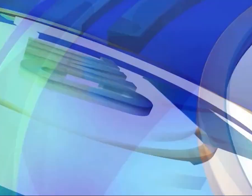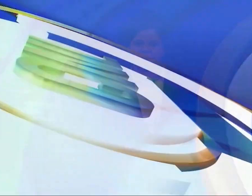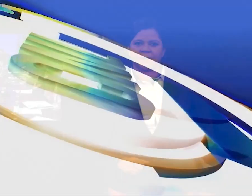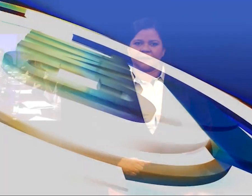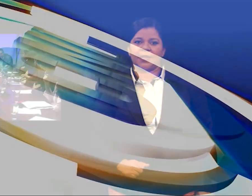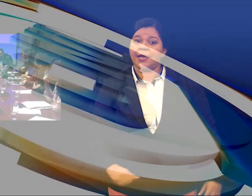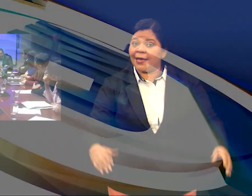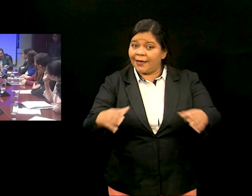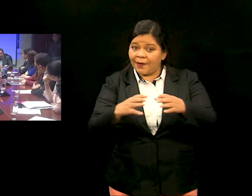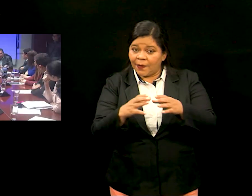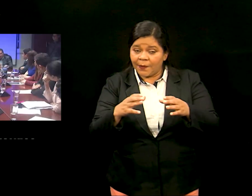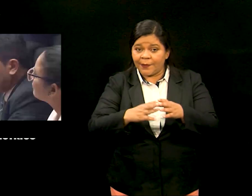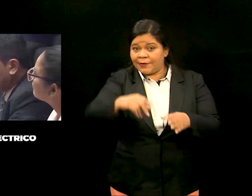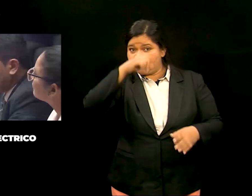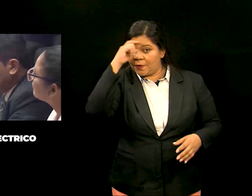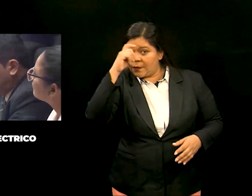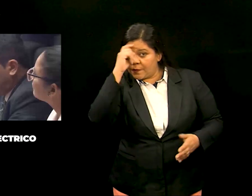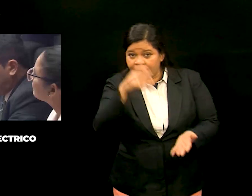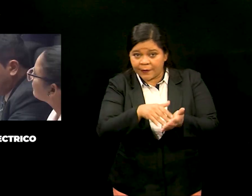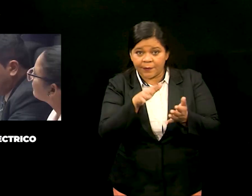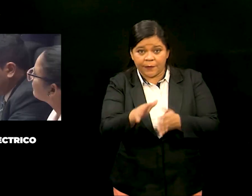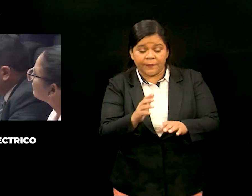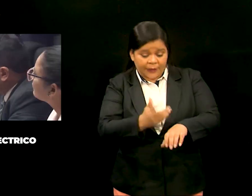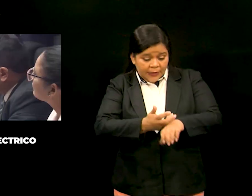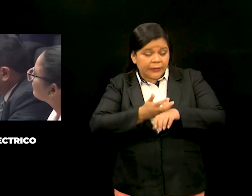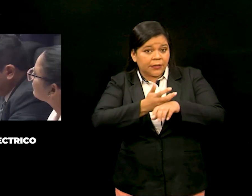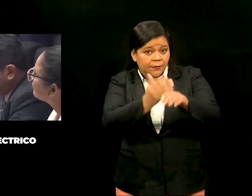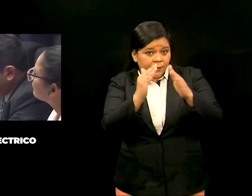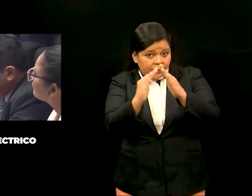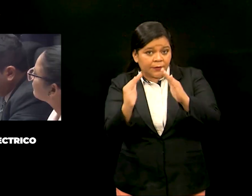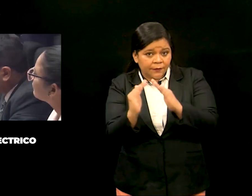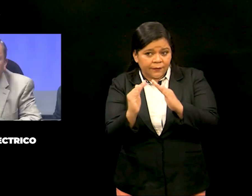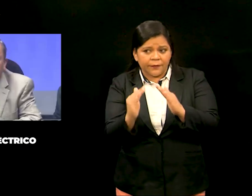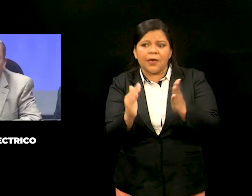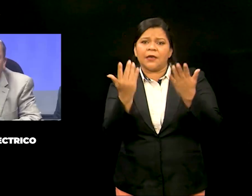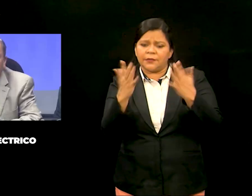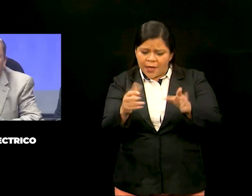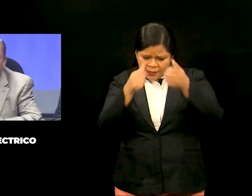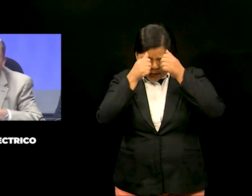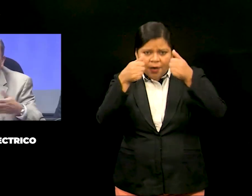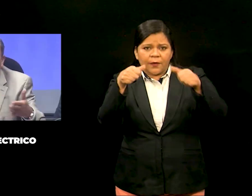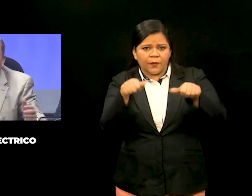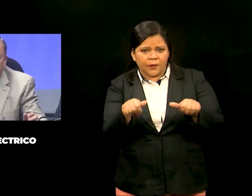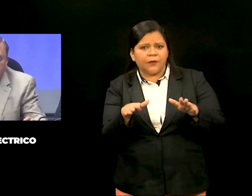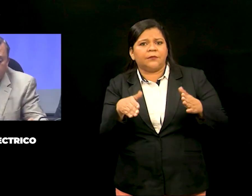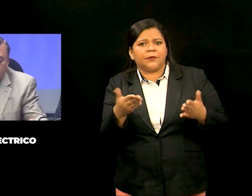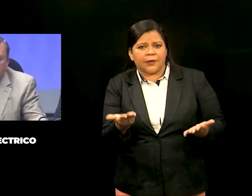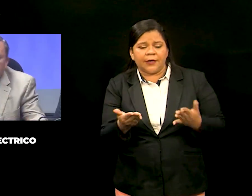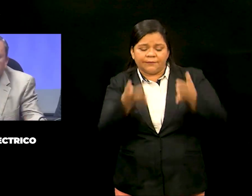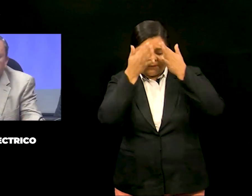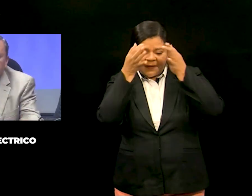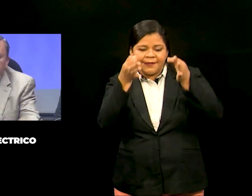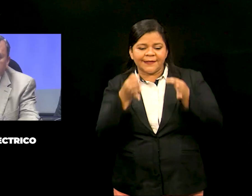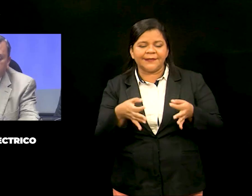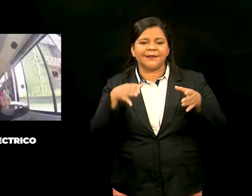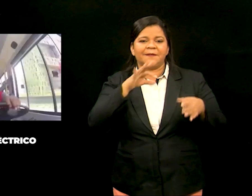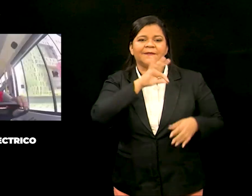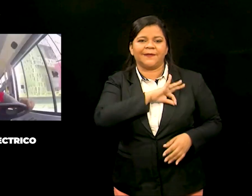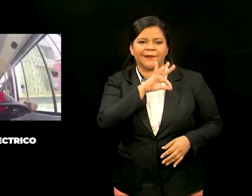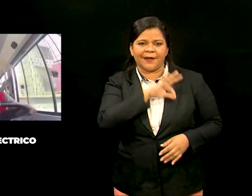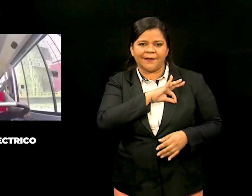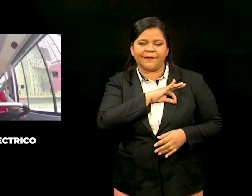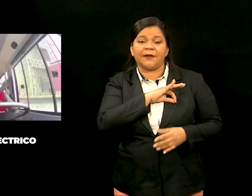La Comisión de Obras Públicas, Transporte y Vivienda acordó por unanimidad emitir dictamen favorable parcial,